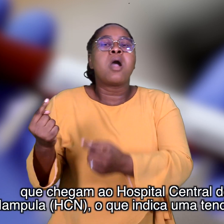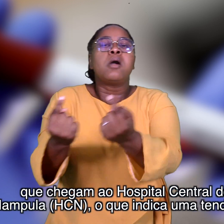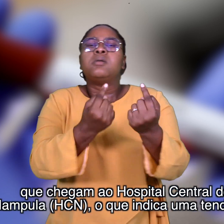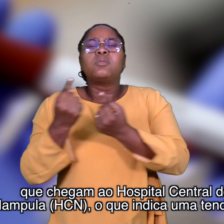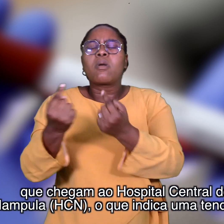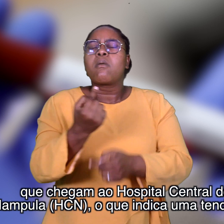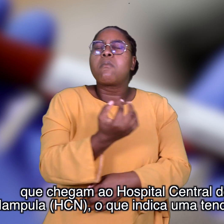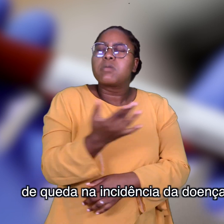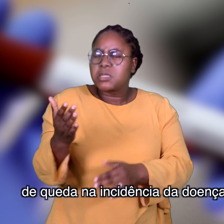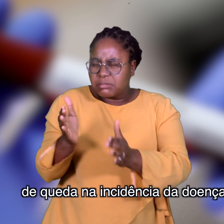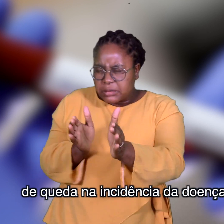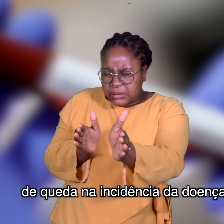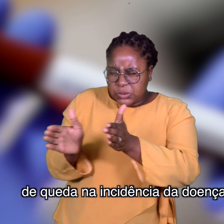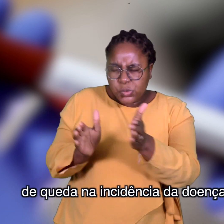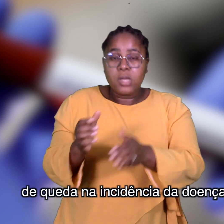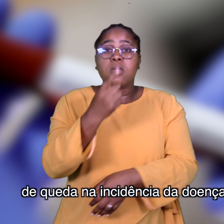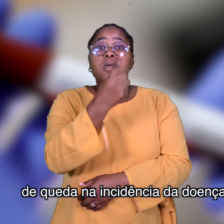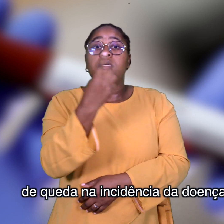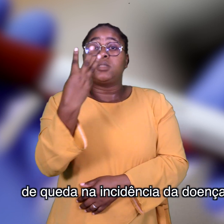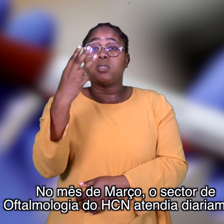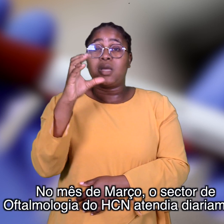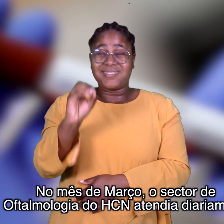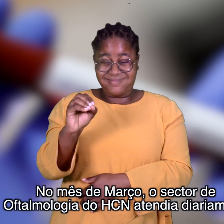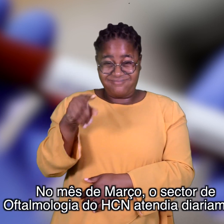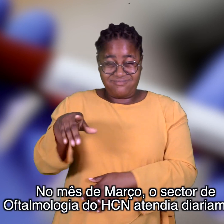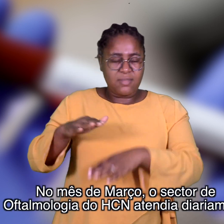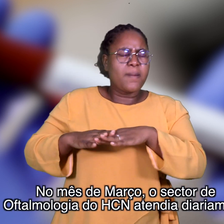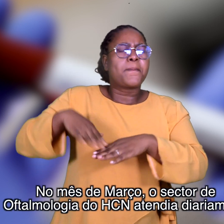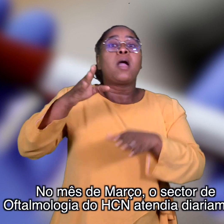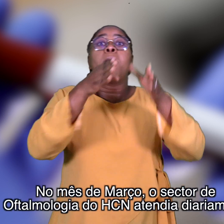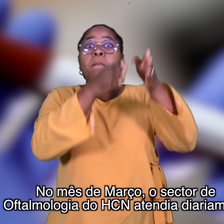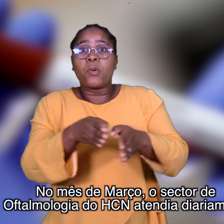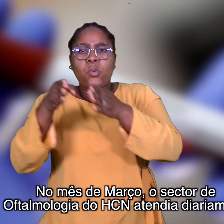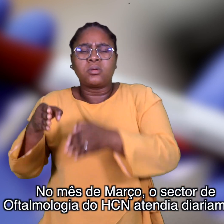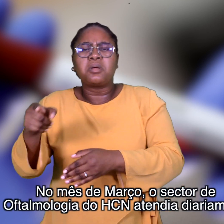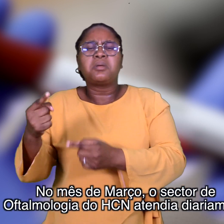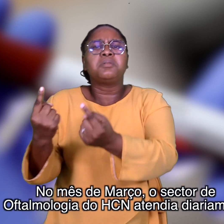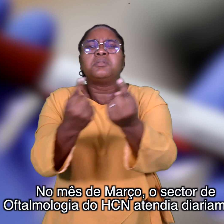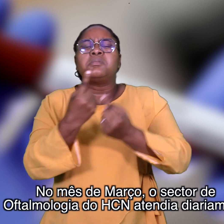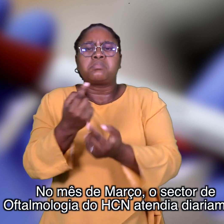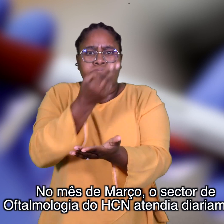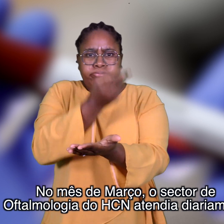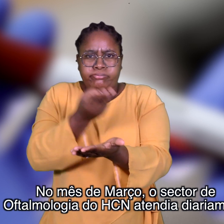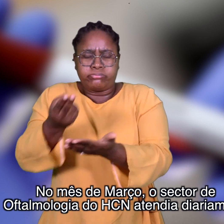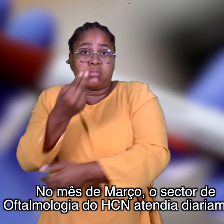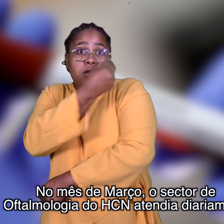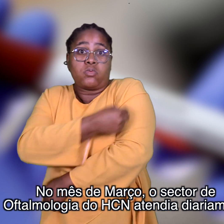indica uma tendência de queda na incidência da doença. No mês de março, o setor de oftalmologia do HCN atendia